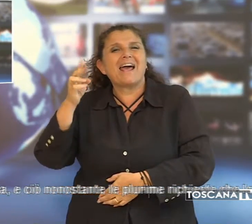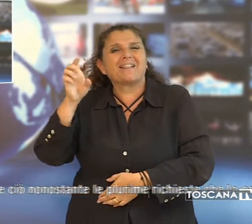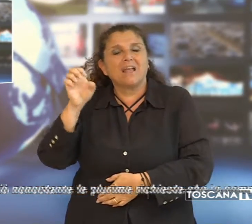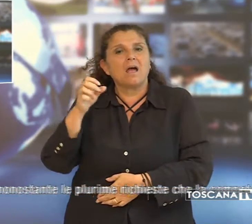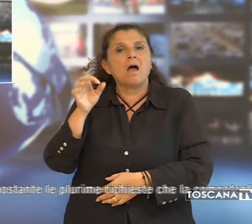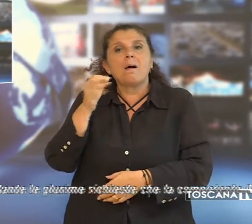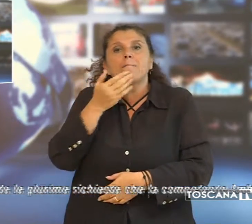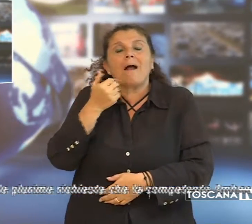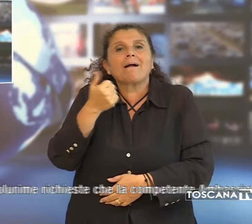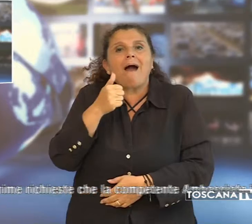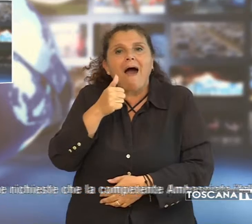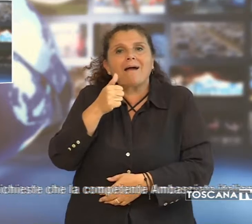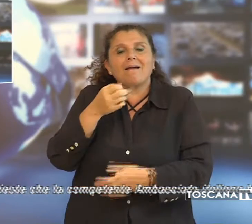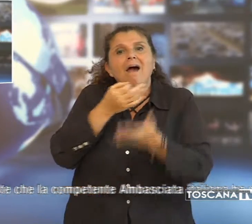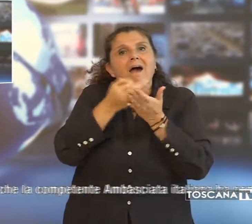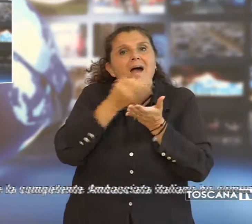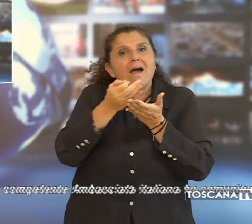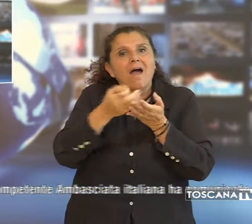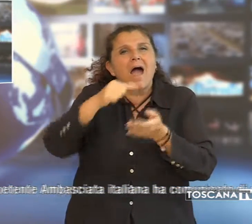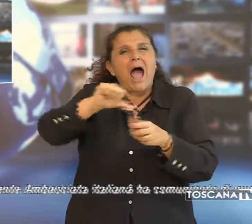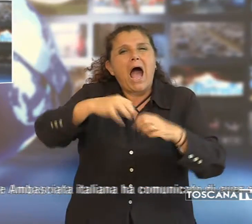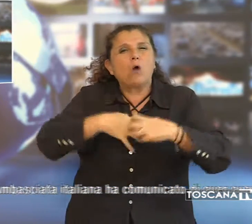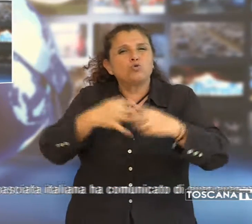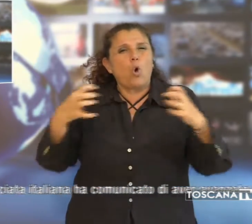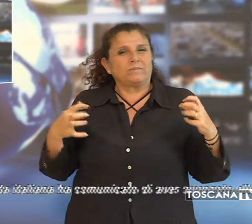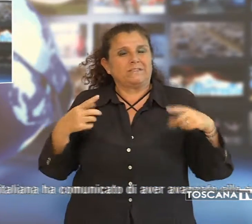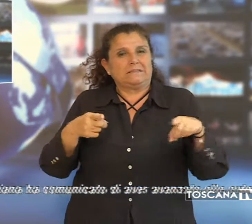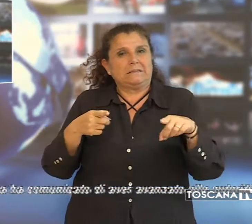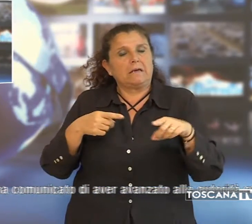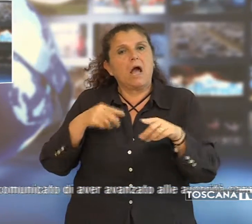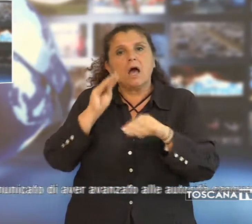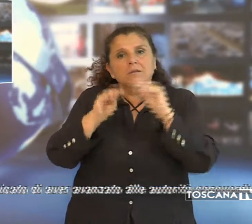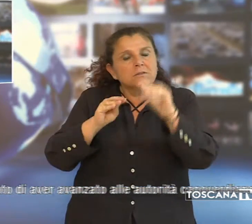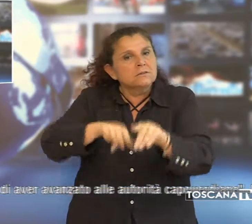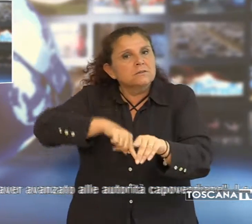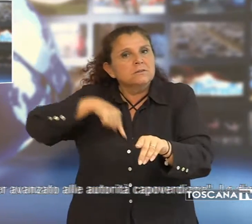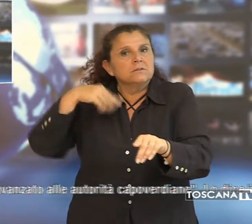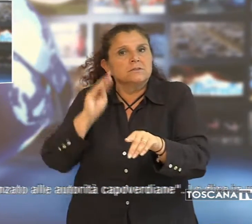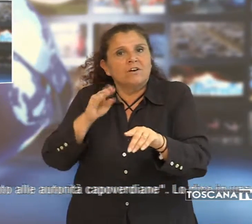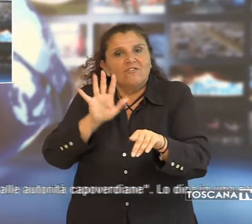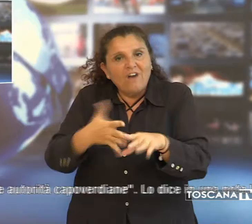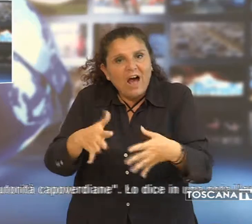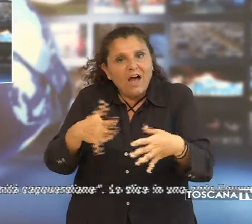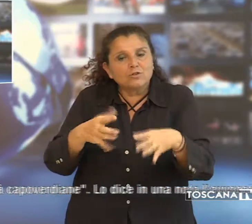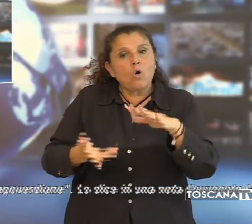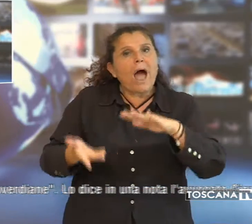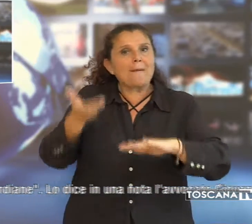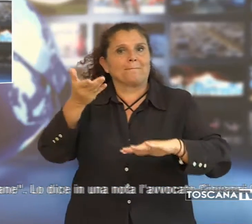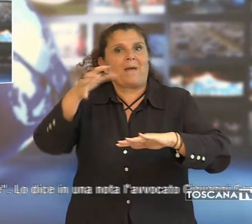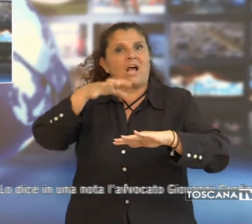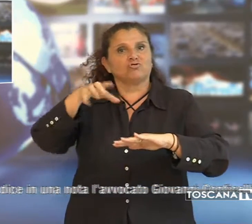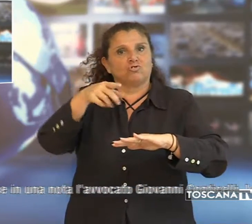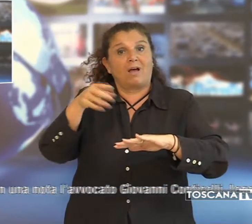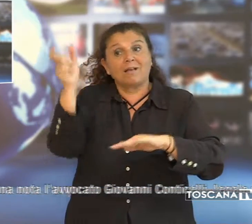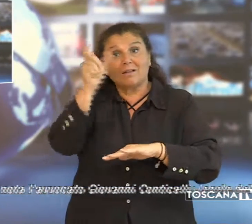relazione dell'autopsia. E ciò, nonostante le plurime richieste che la competente ambasciata italiana ha